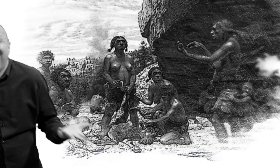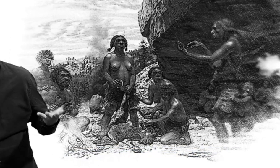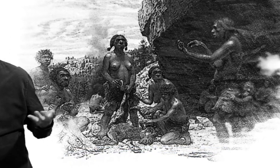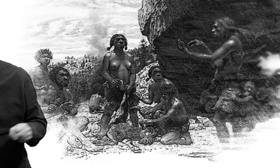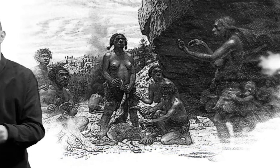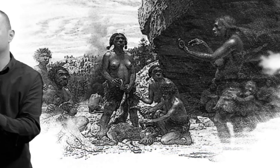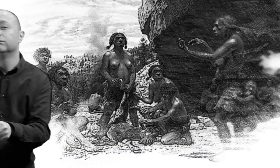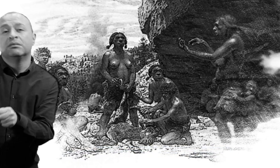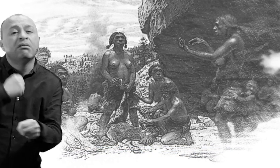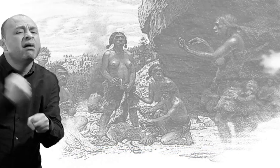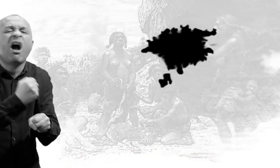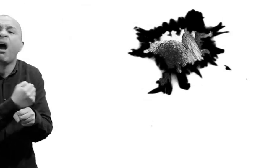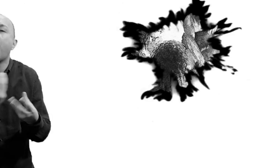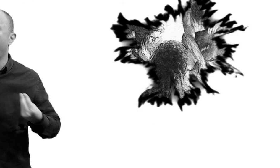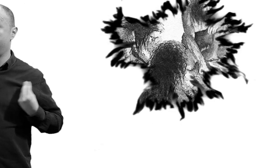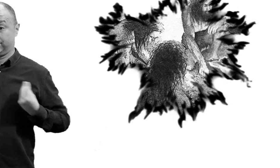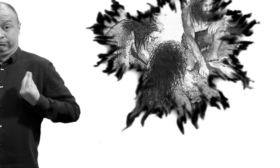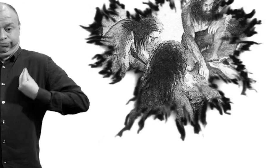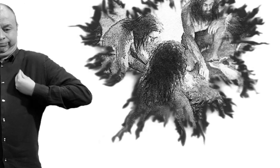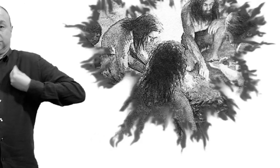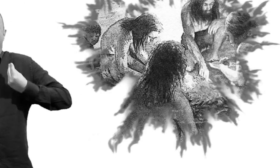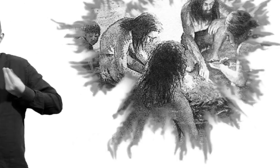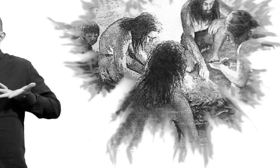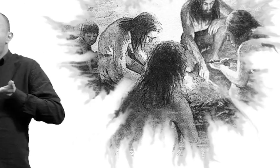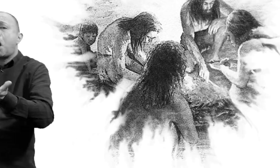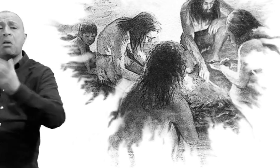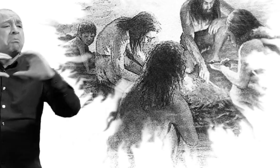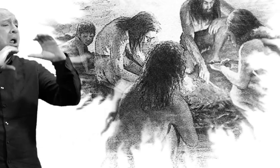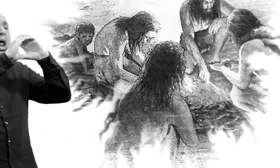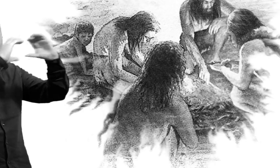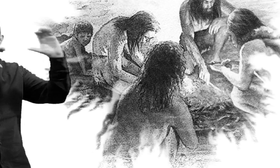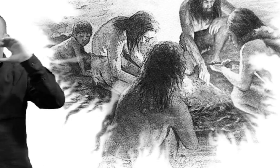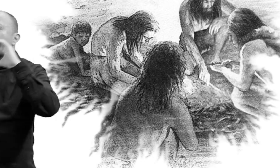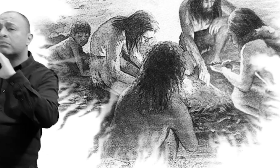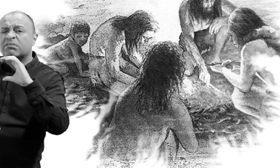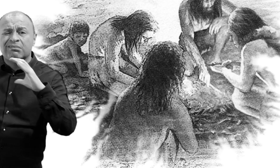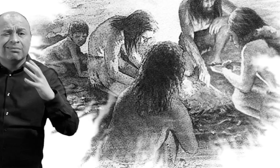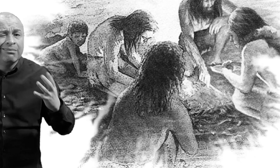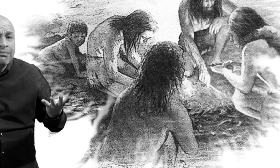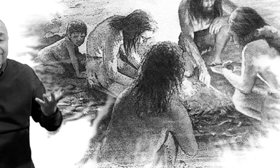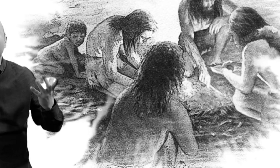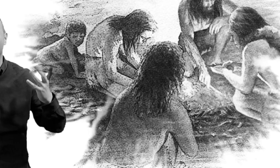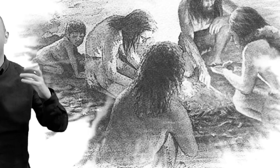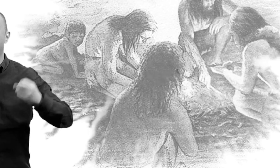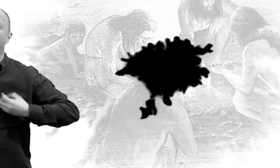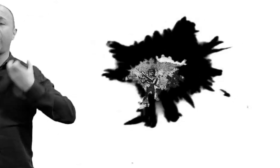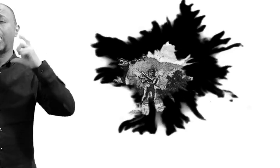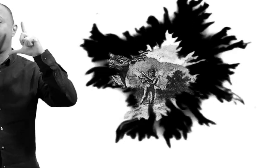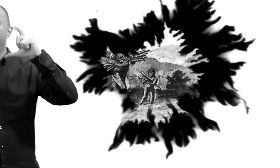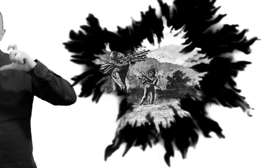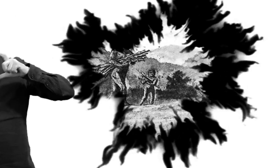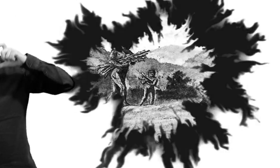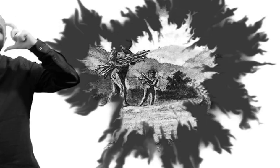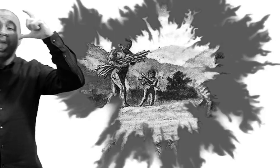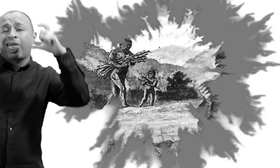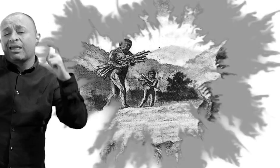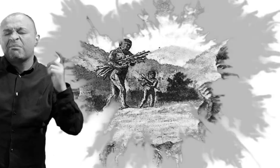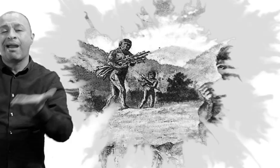basic tasks of survival, communicating with each other through gestures and techniques that allowed them,